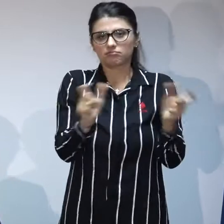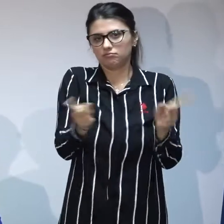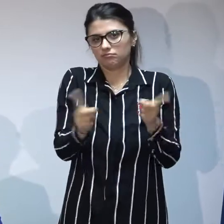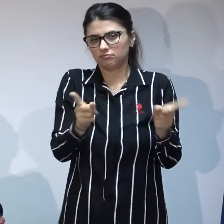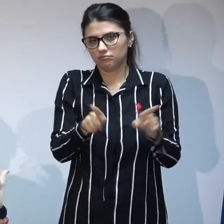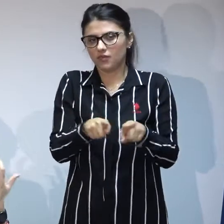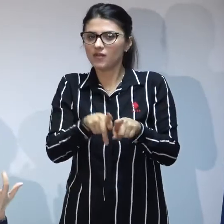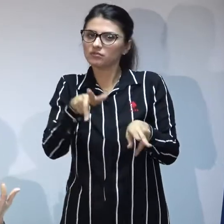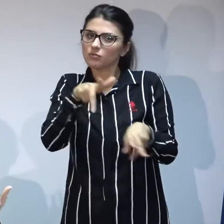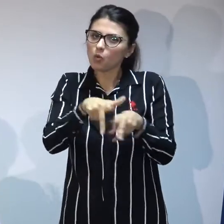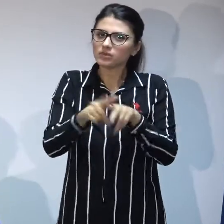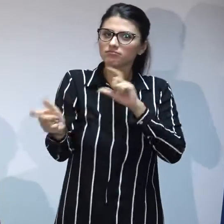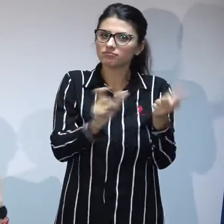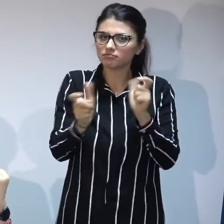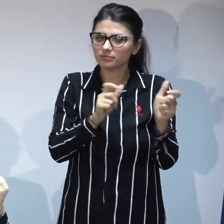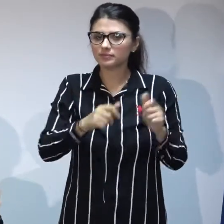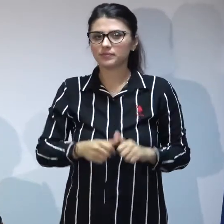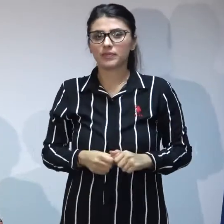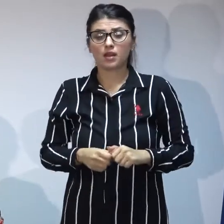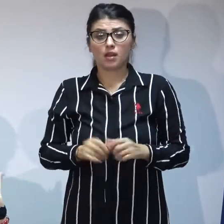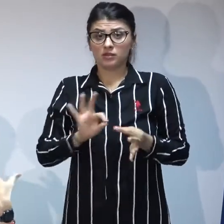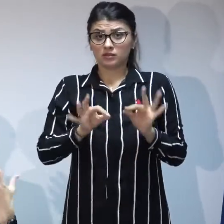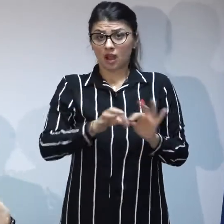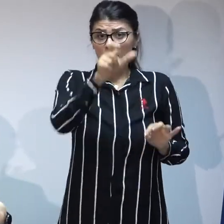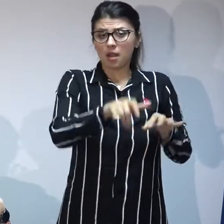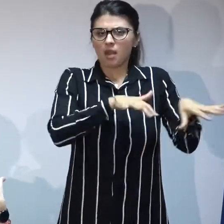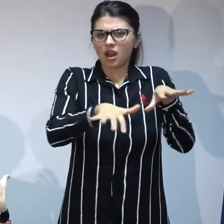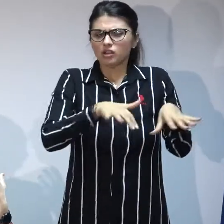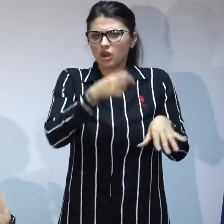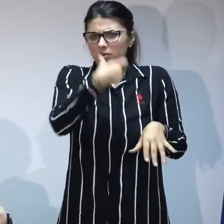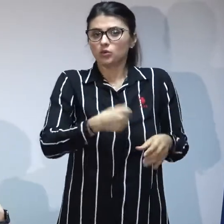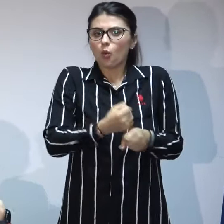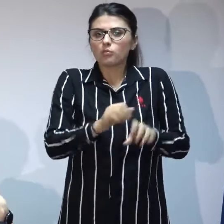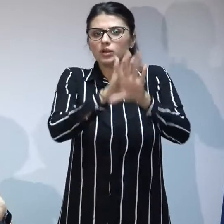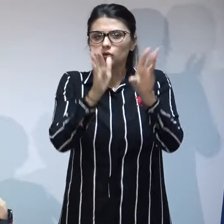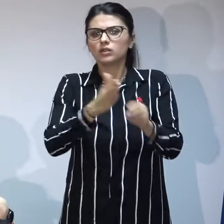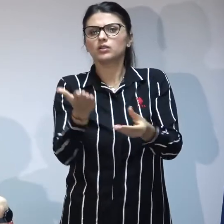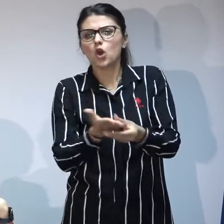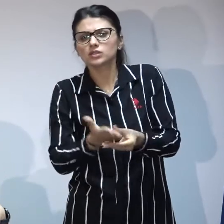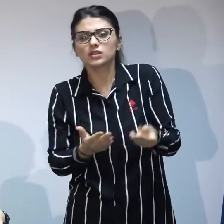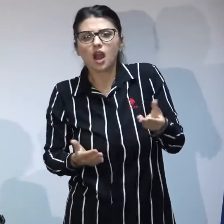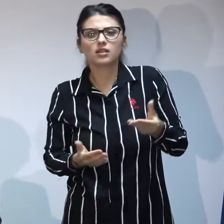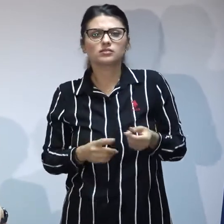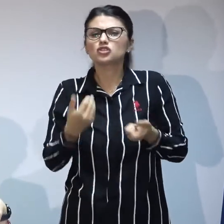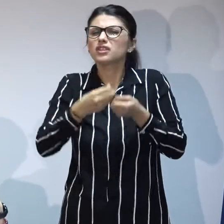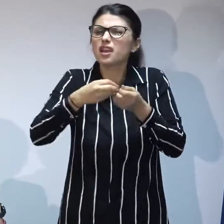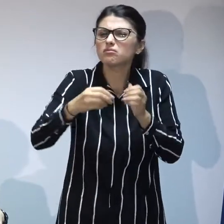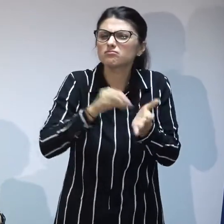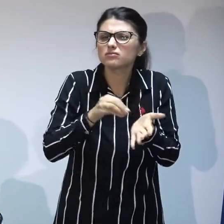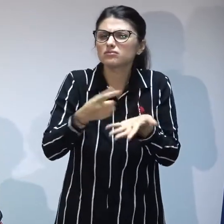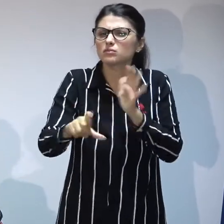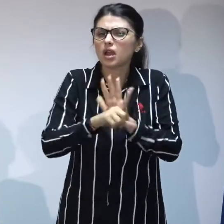toate dosarele și documentația necesară și analiza efectiv la